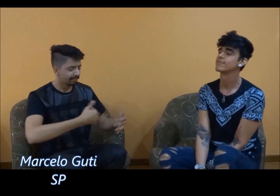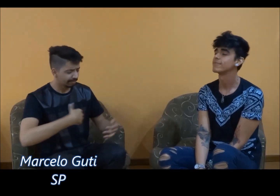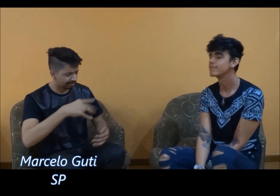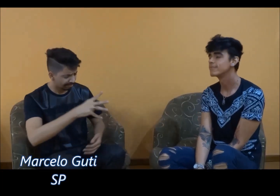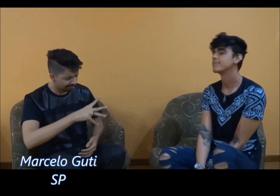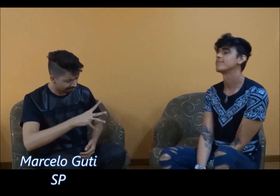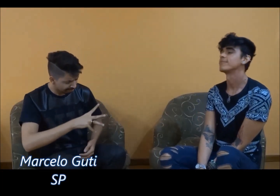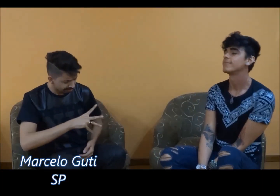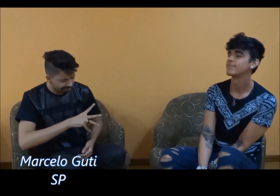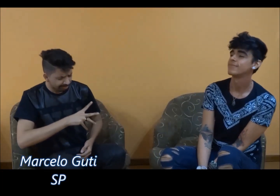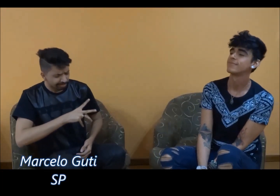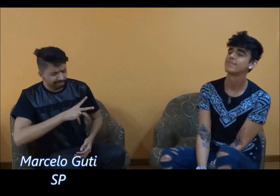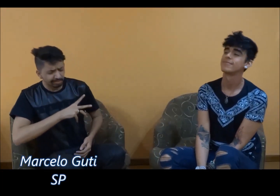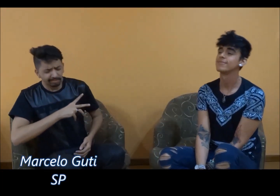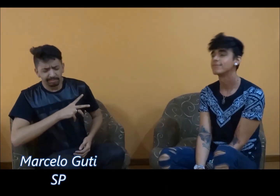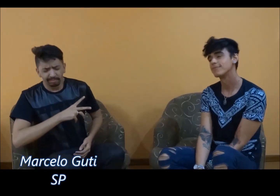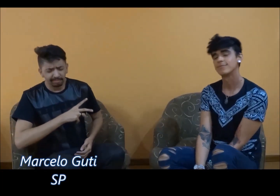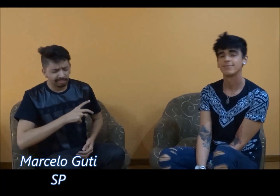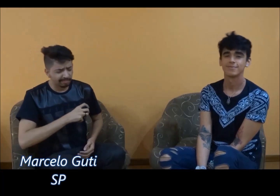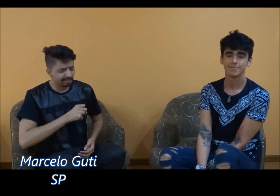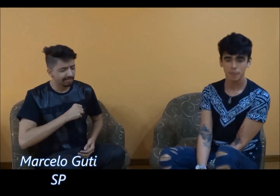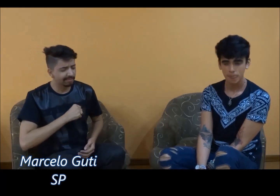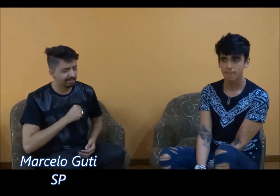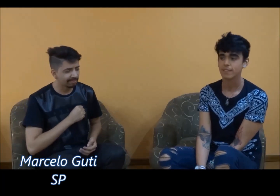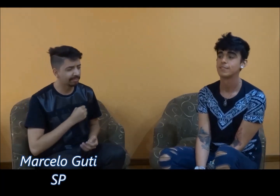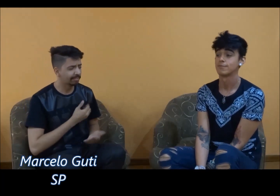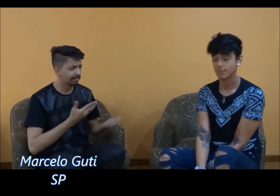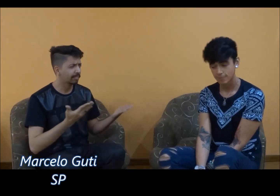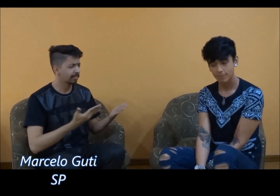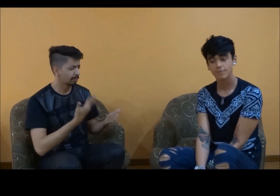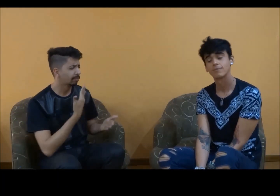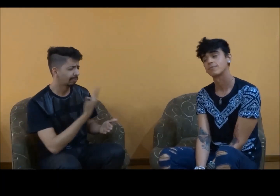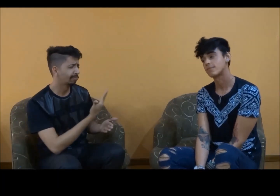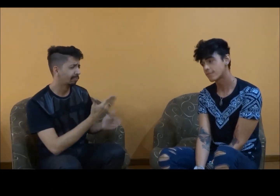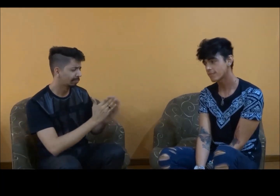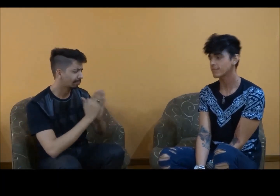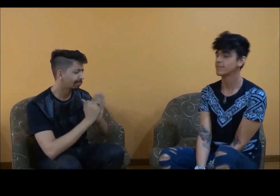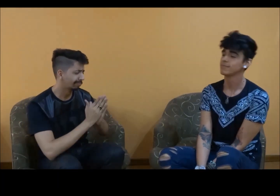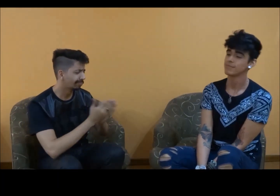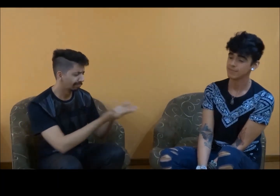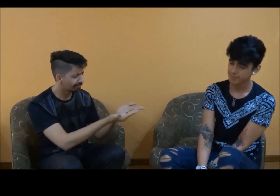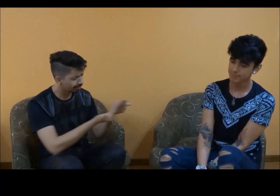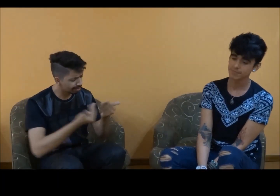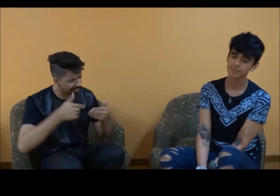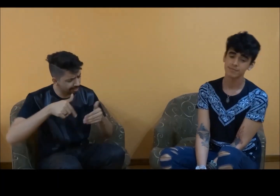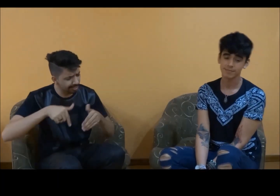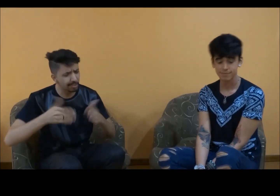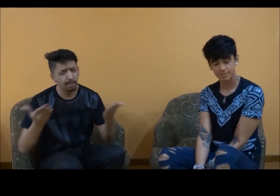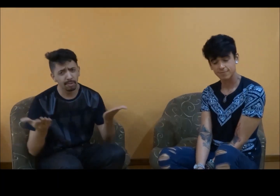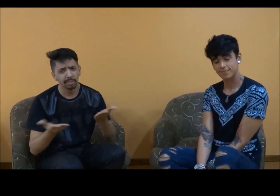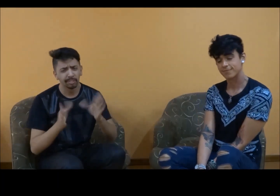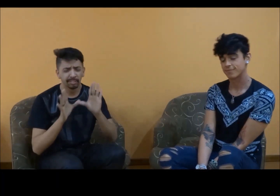mais que qualquer coisa Por essa noite vem morar aqui, aqui, vem